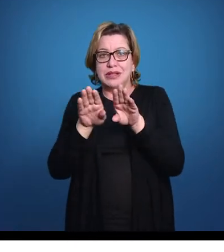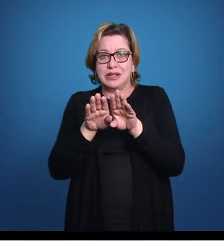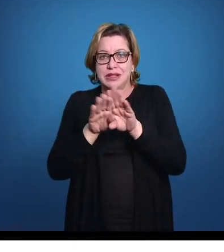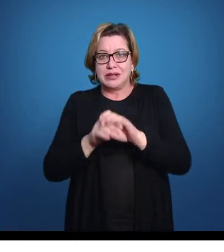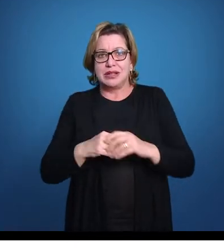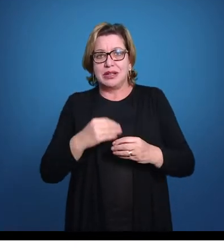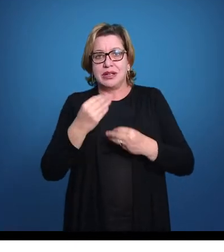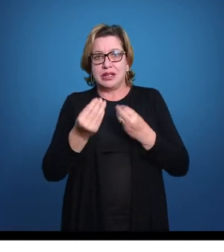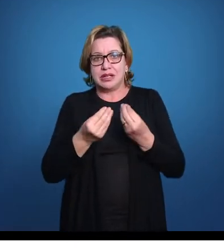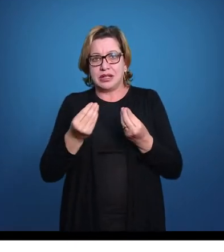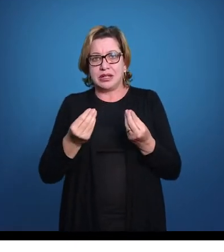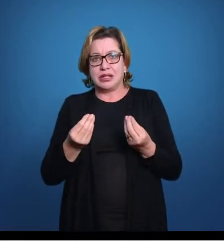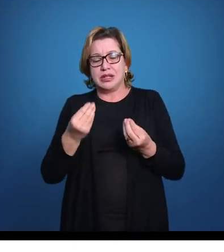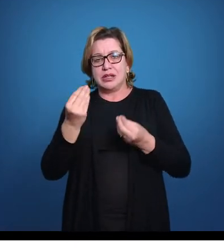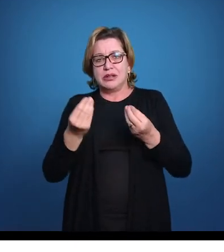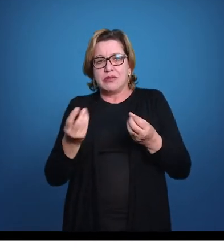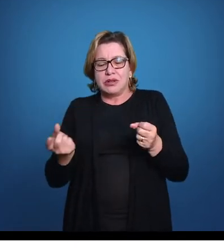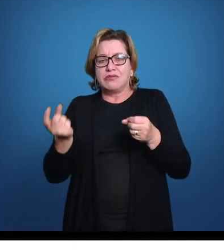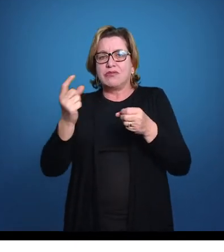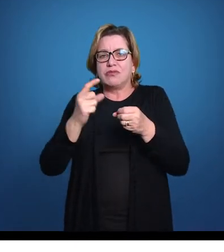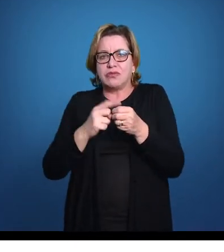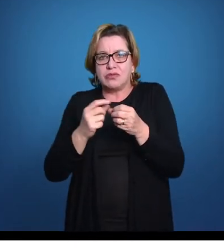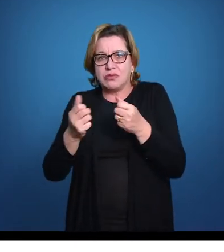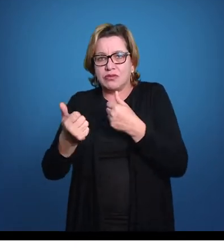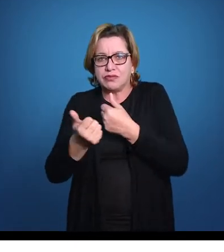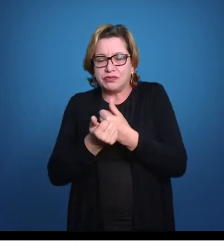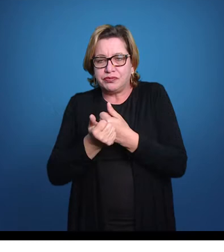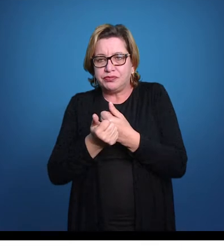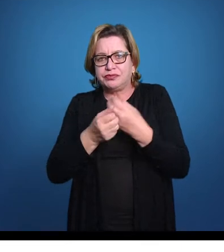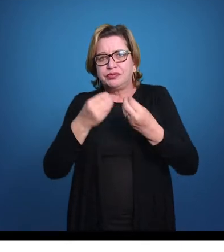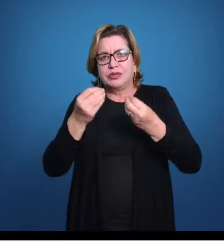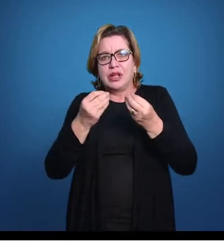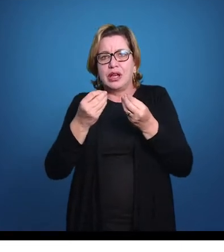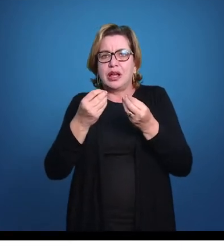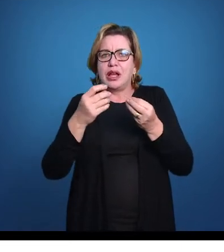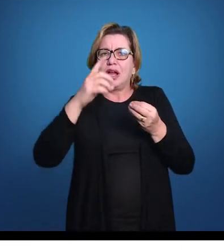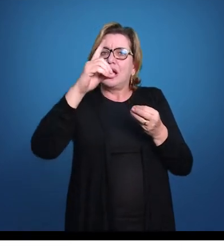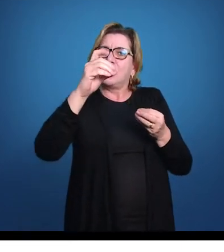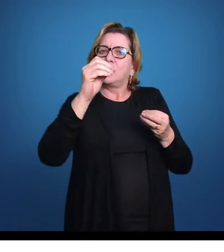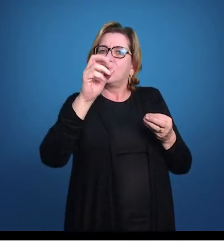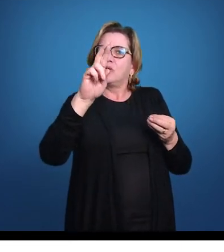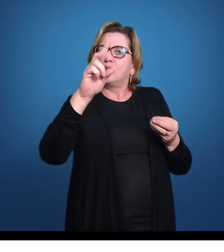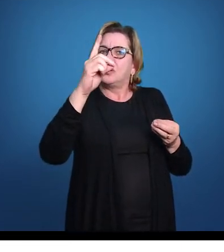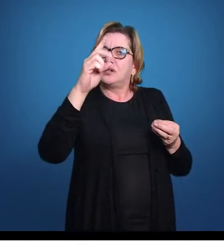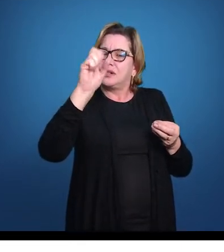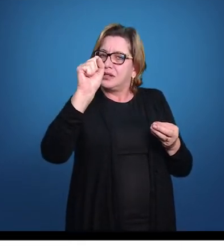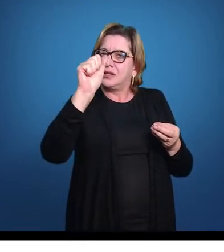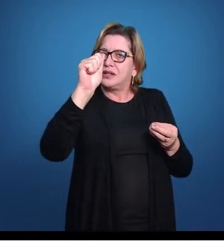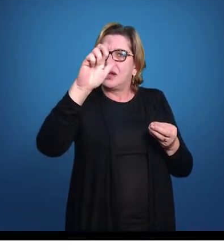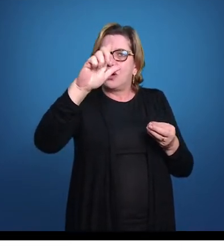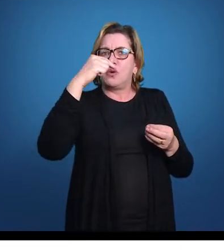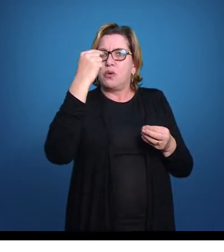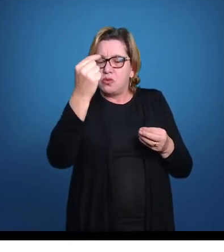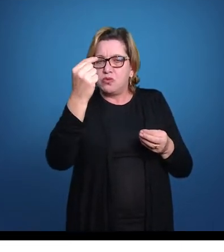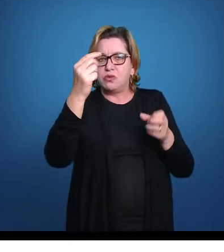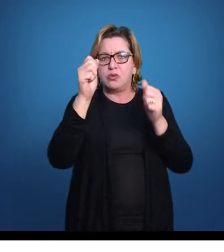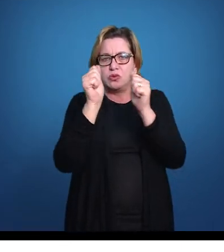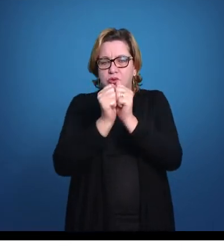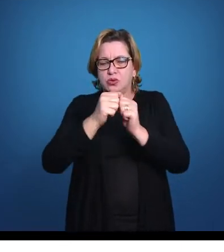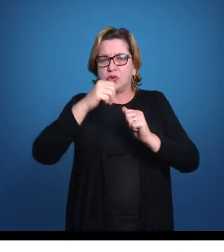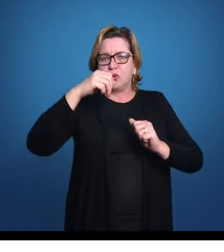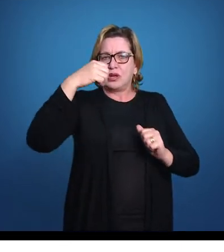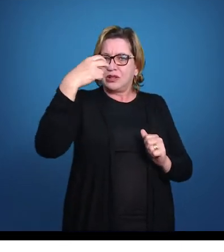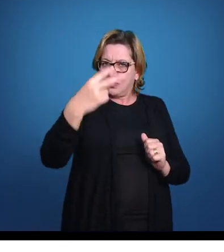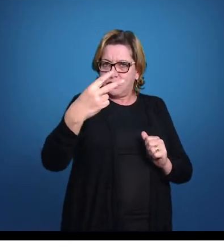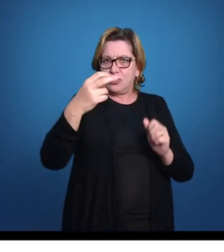condição ancestral de unir a nadadeira peitoral, dorsal 1, a 2, a caudal e a anal. Pode ser todas uma única.